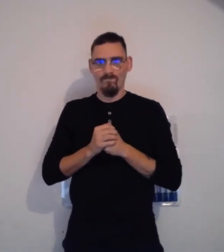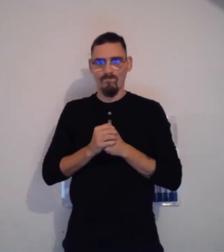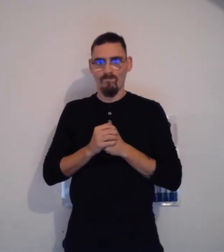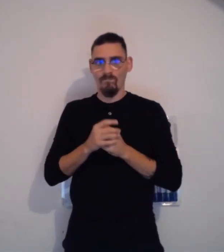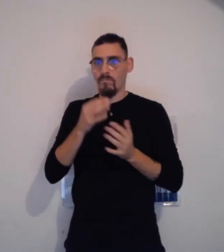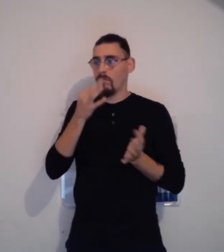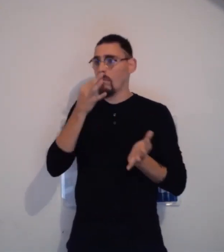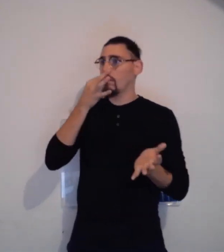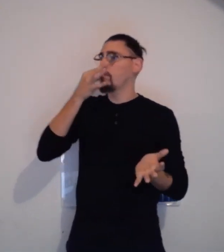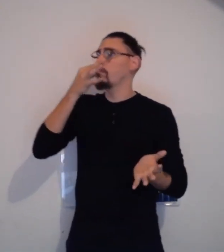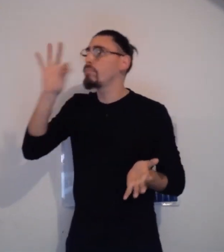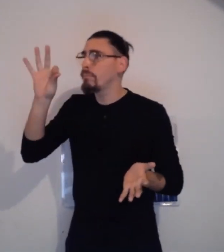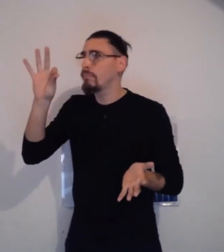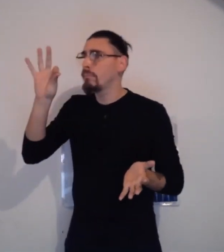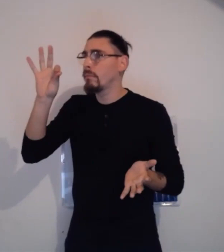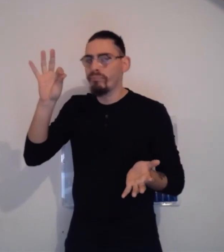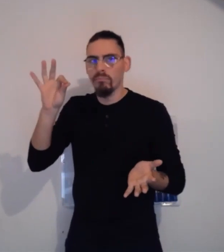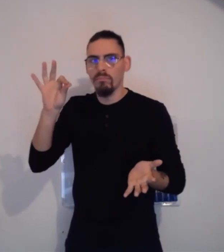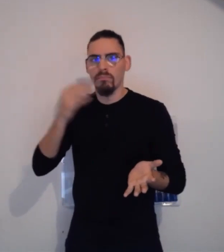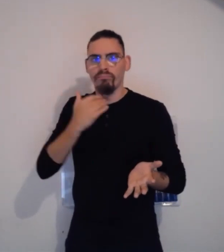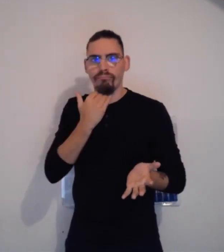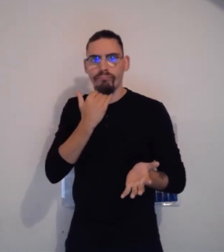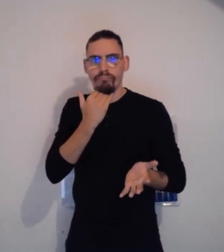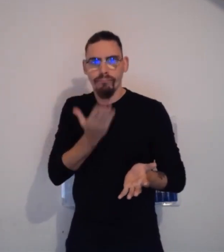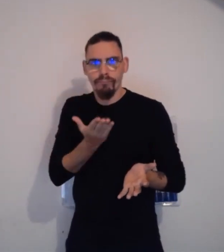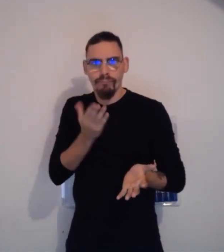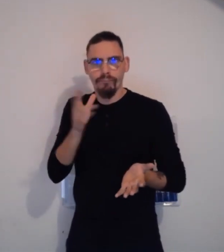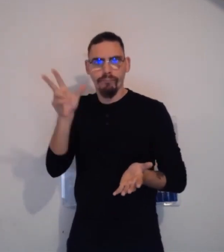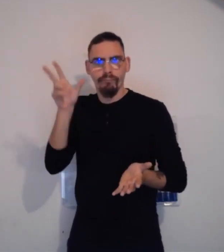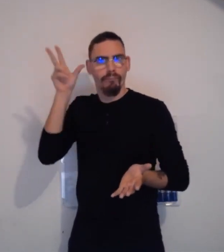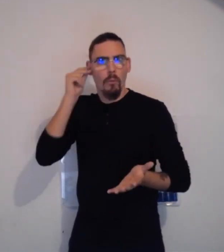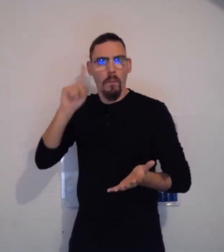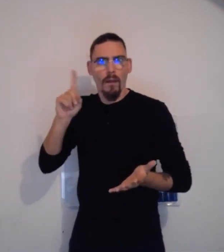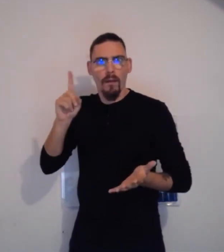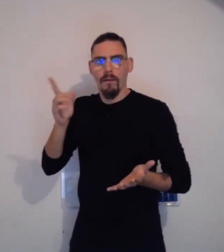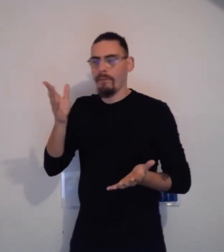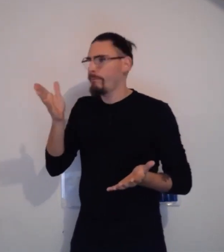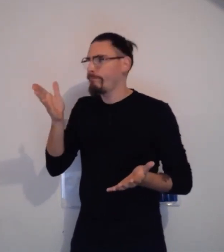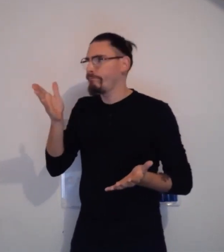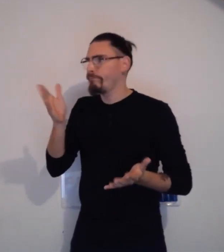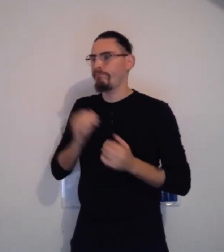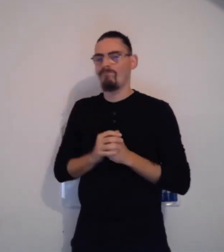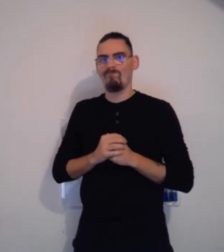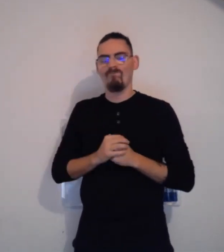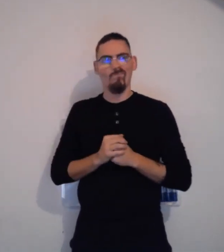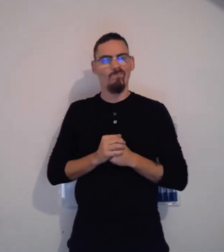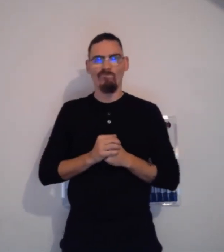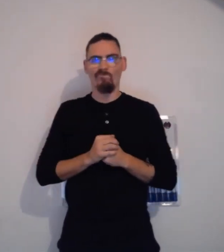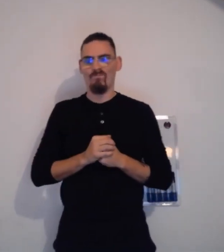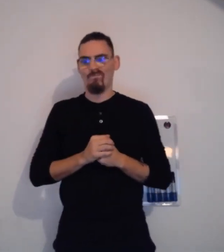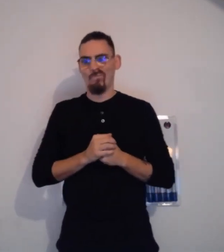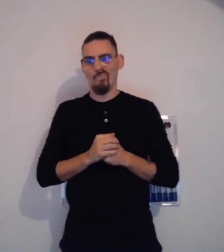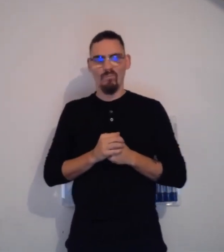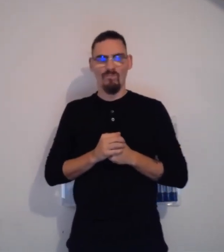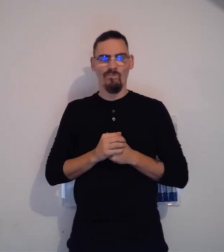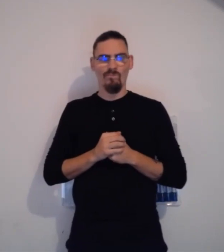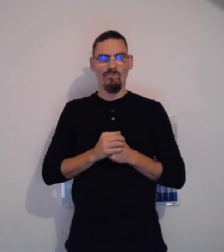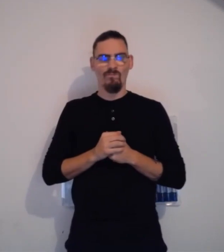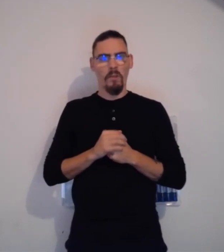communication et vous vous dites, mais comment je peux faire ? Qu'est-ce que je peux dire ? Parce que je ne peux pas parler. La personne n'entend pas. Qu'est-ce que je peux faire